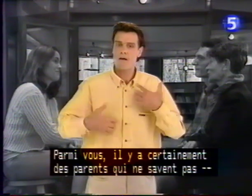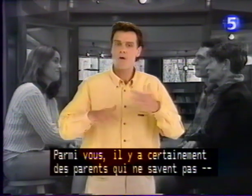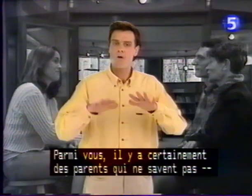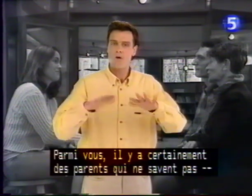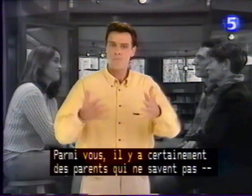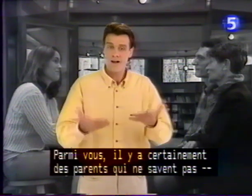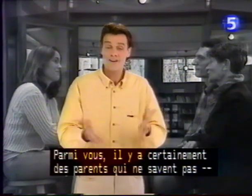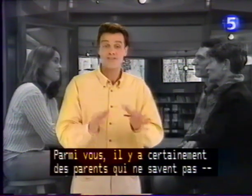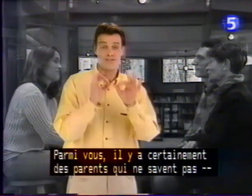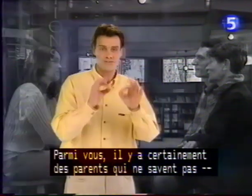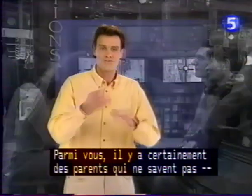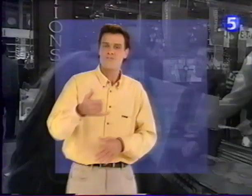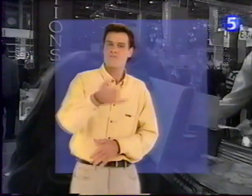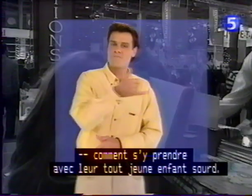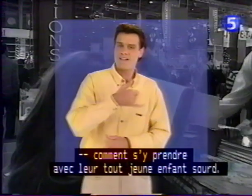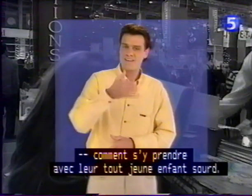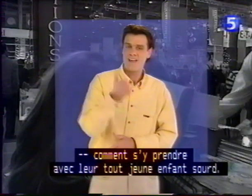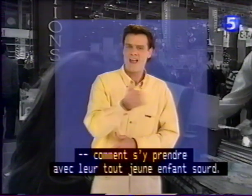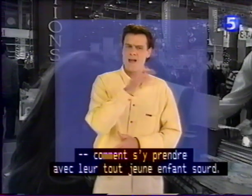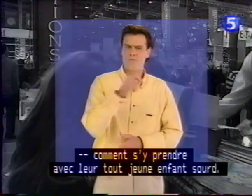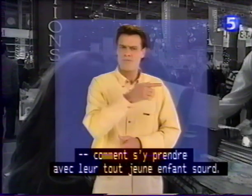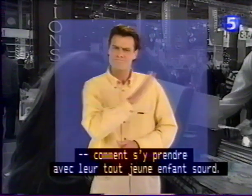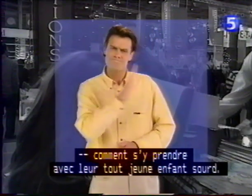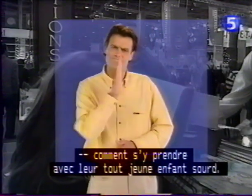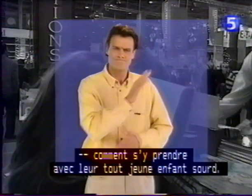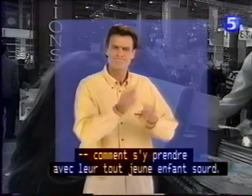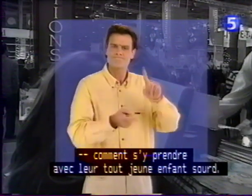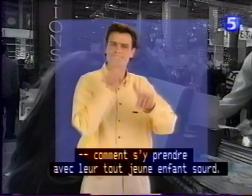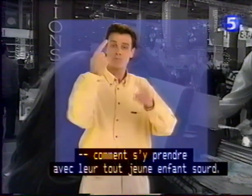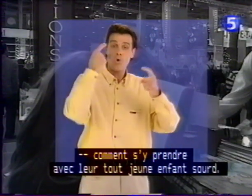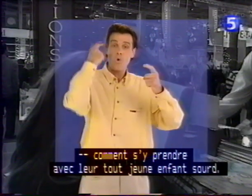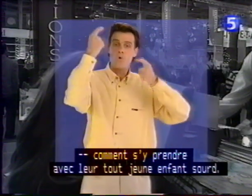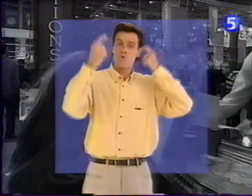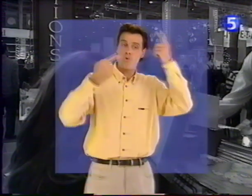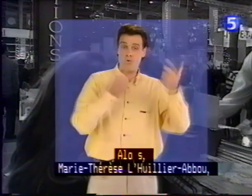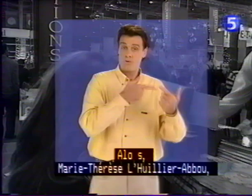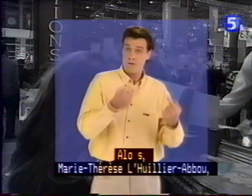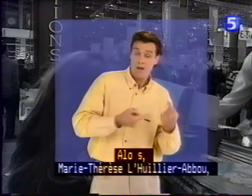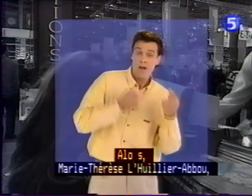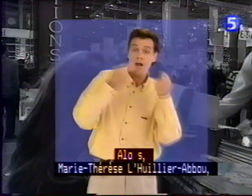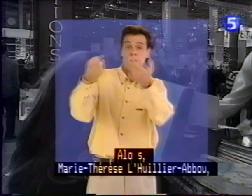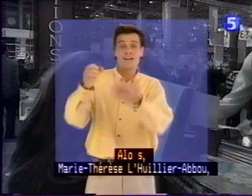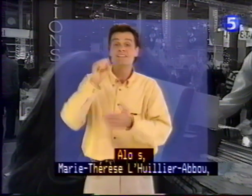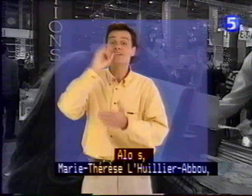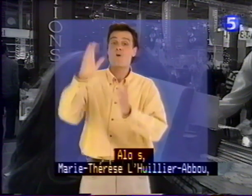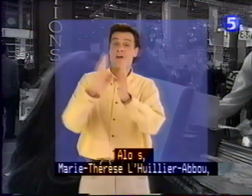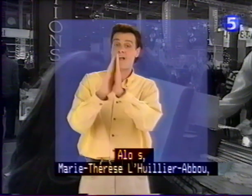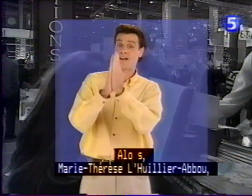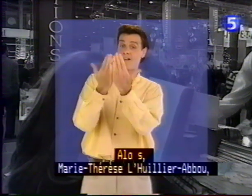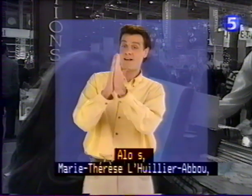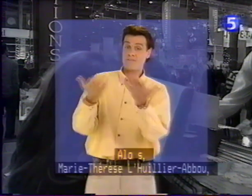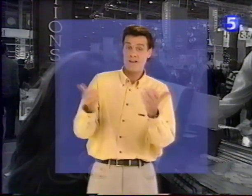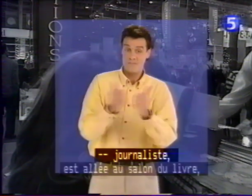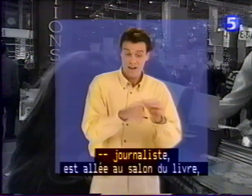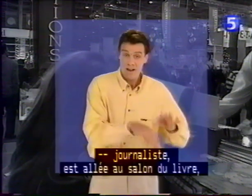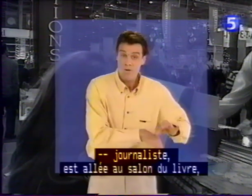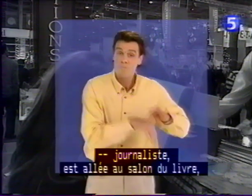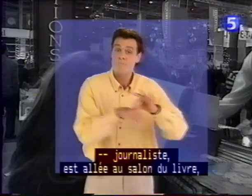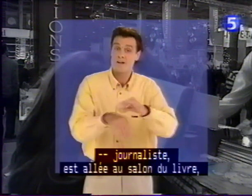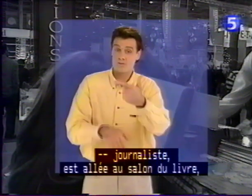parents qui ne savent pas trop comment s'y prendre avec leurs tout jeunes enfants sourds. Alors, Marie-Thérèse Lullier-Abou, journaliste, est allée au